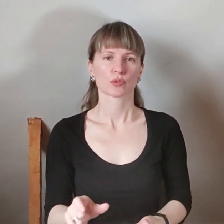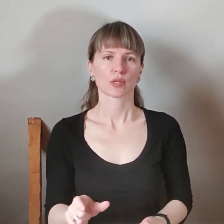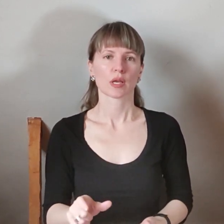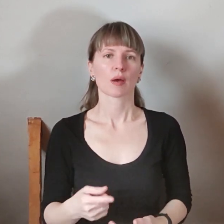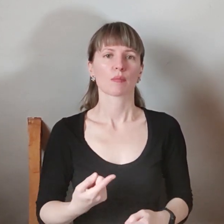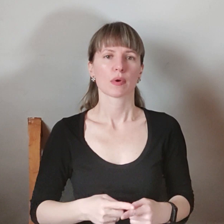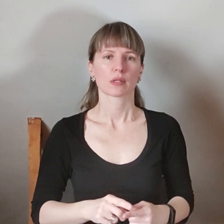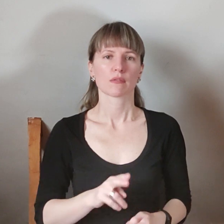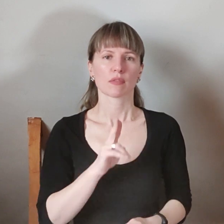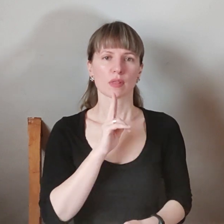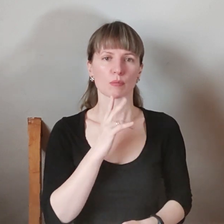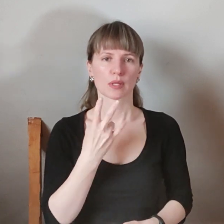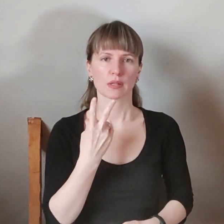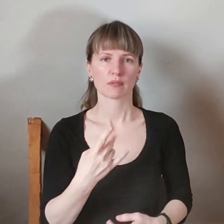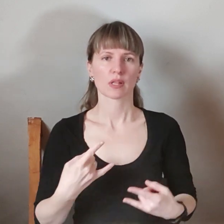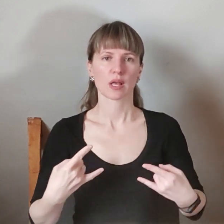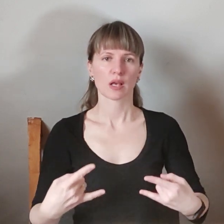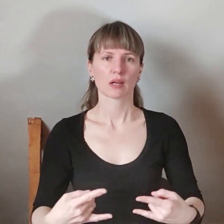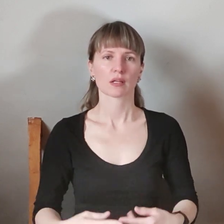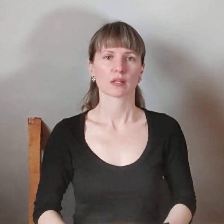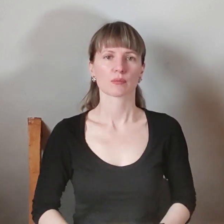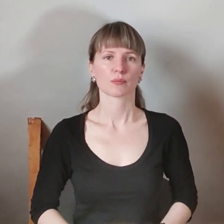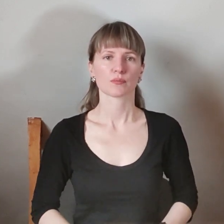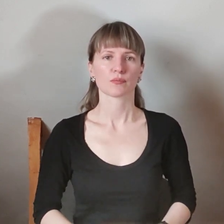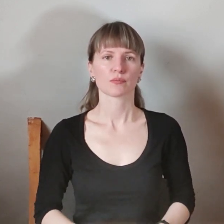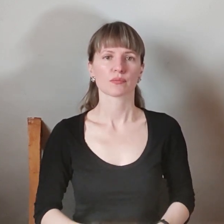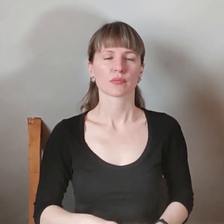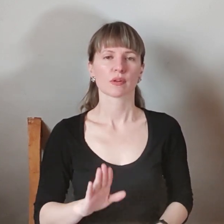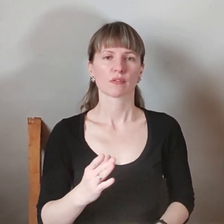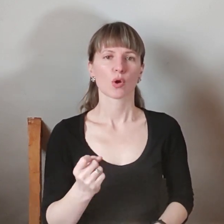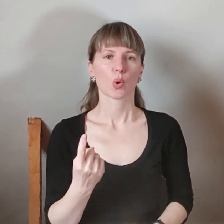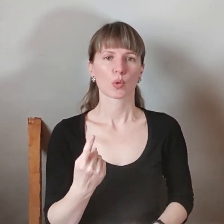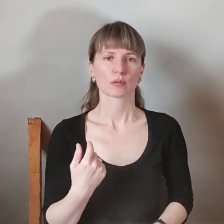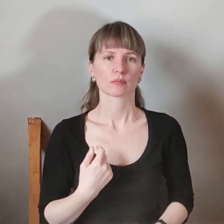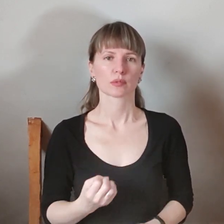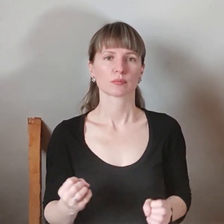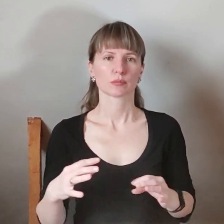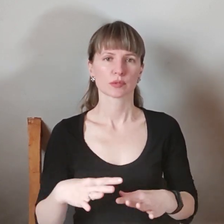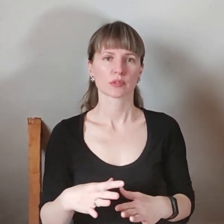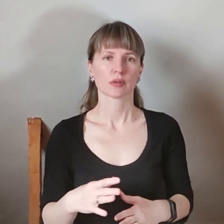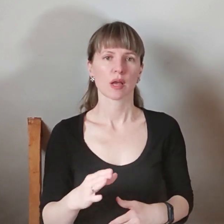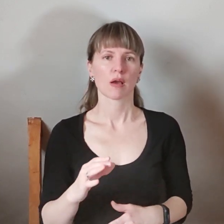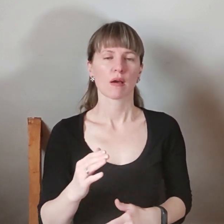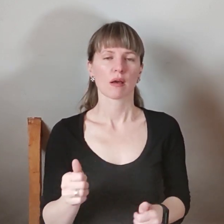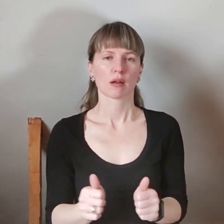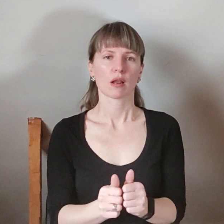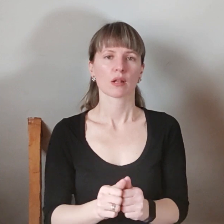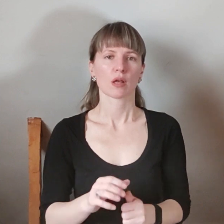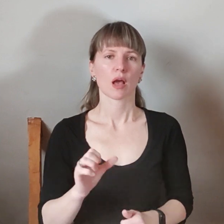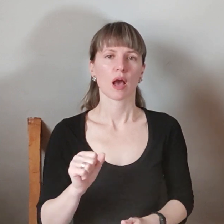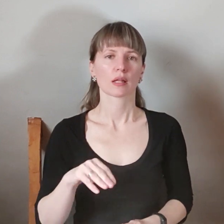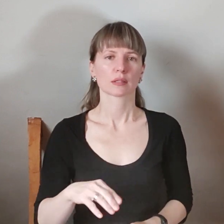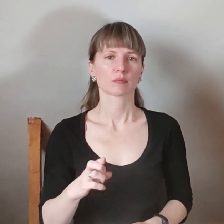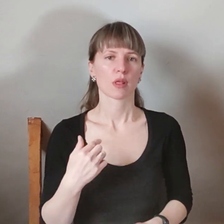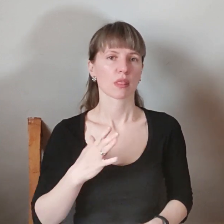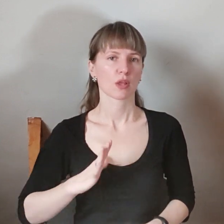Тож прошу далі на увагу на екран. Я не очікувала, що стільки містян